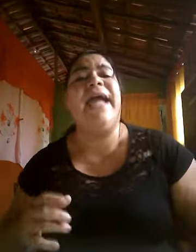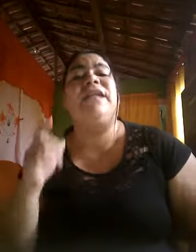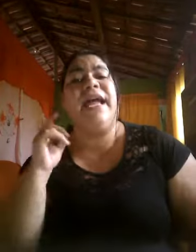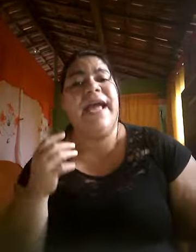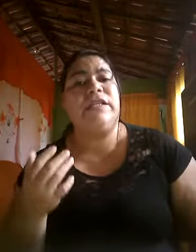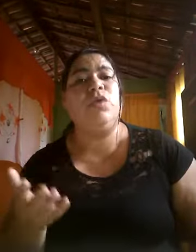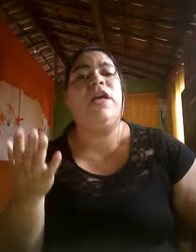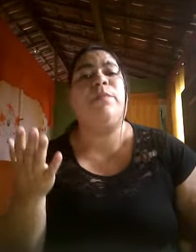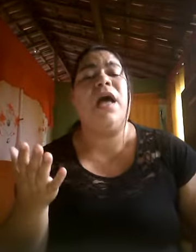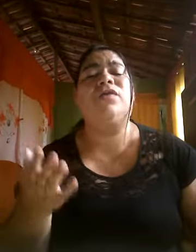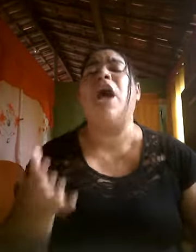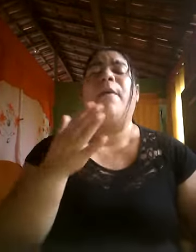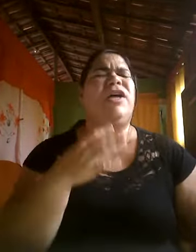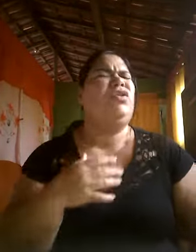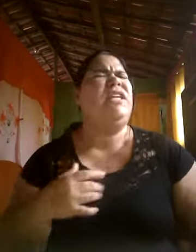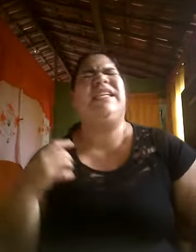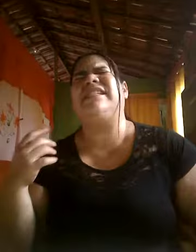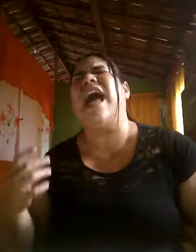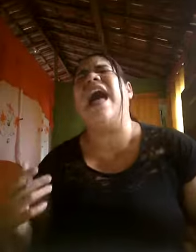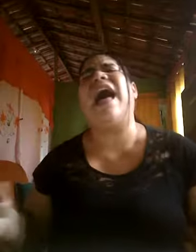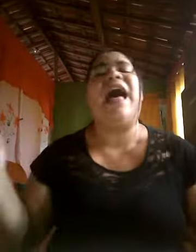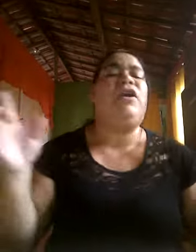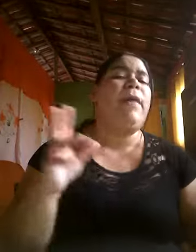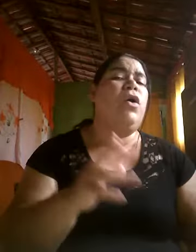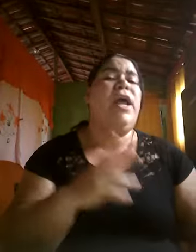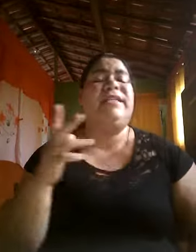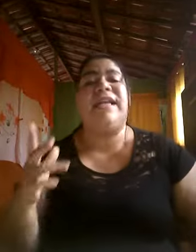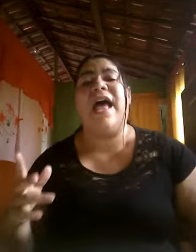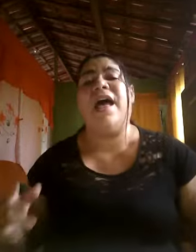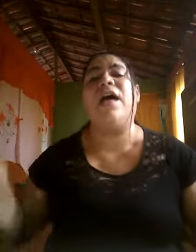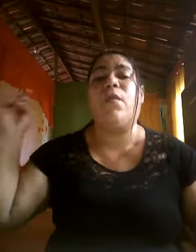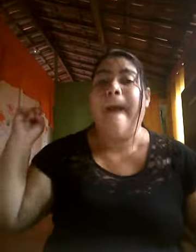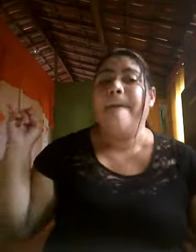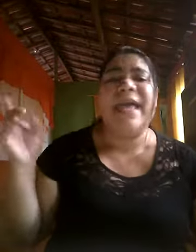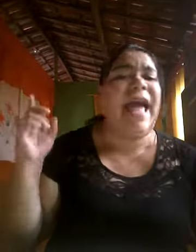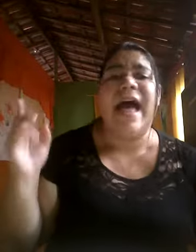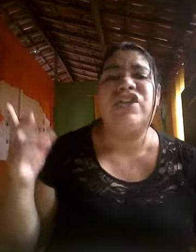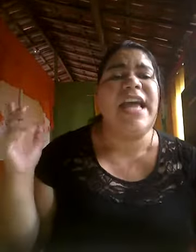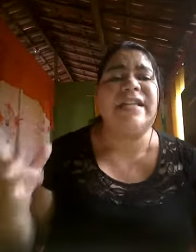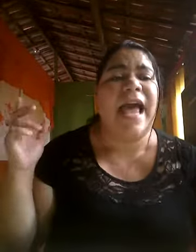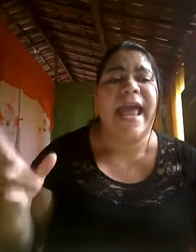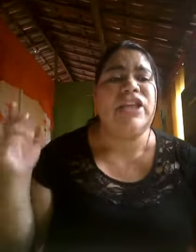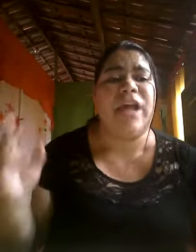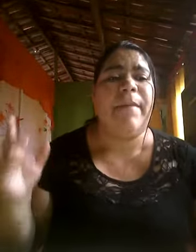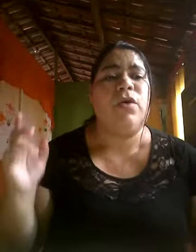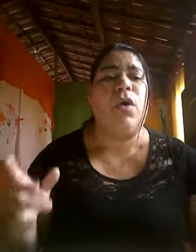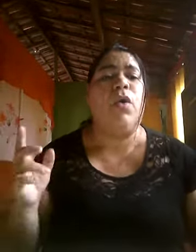entreguei em suas mãos Posso descansar o meu coração Minha audiência Ele já marcou